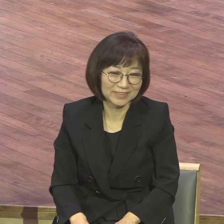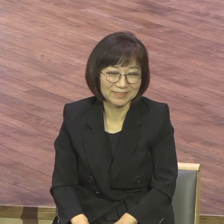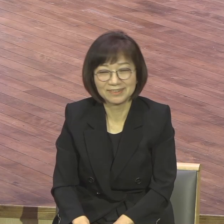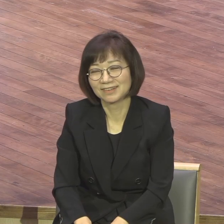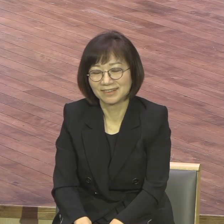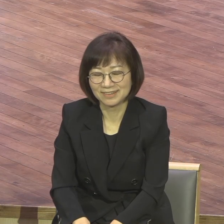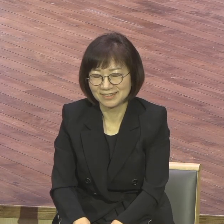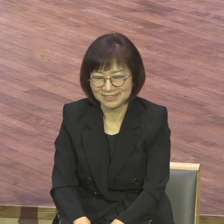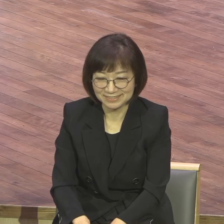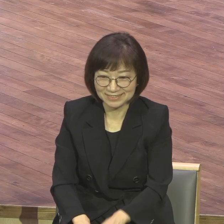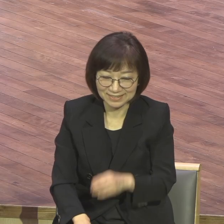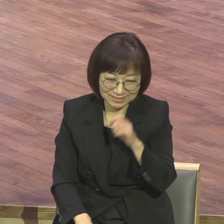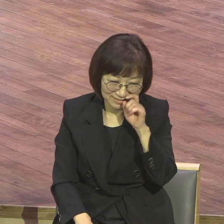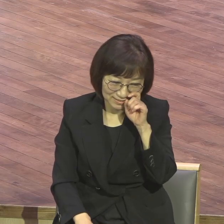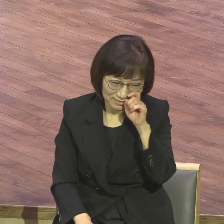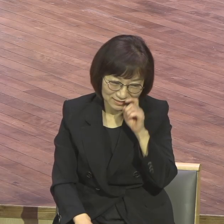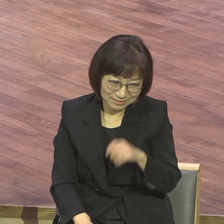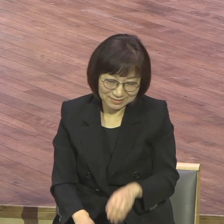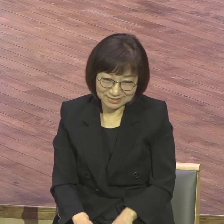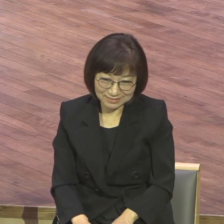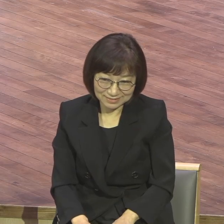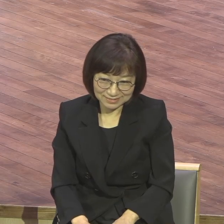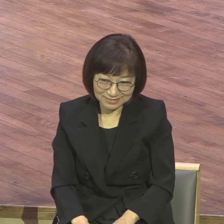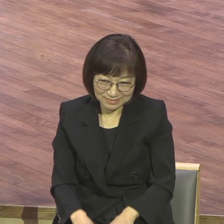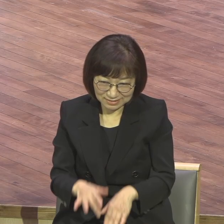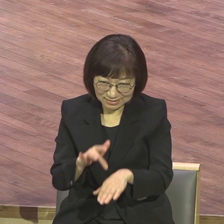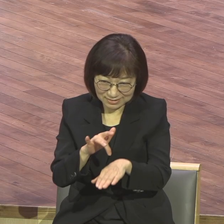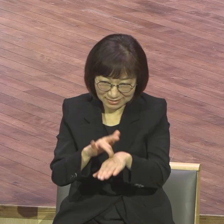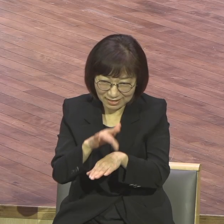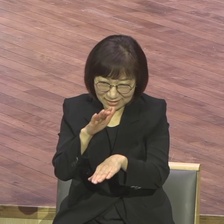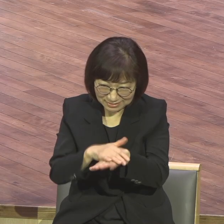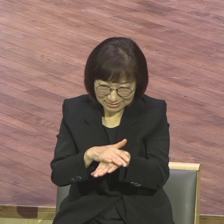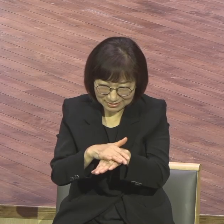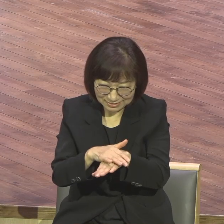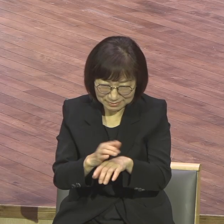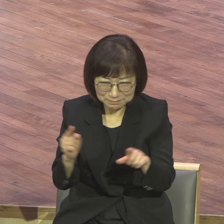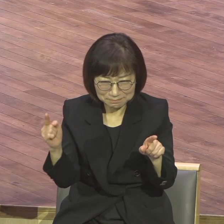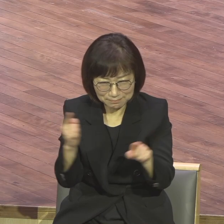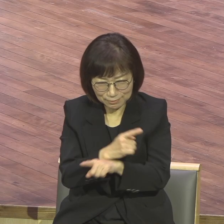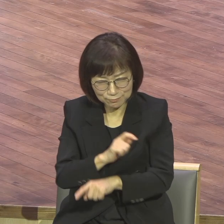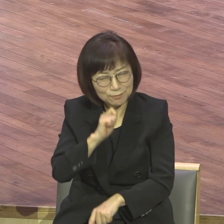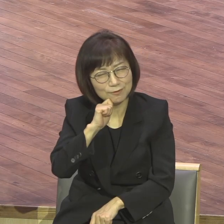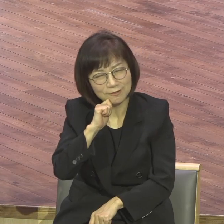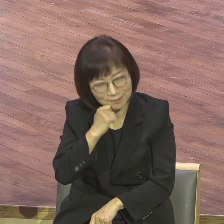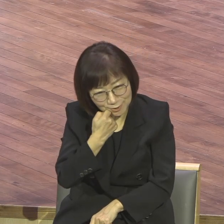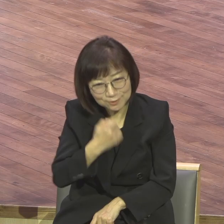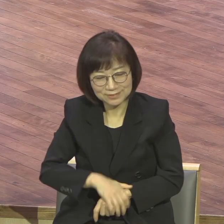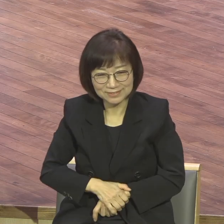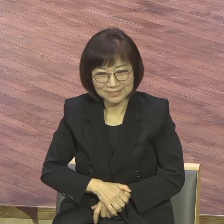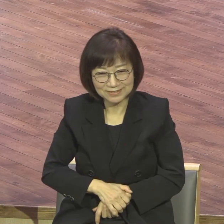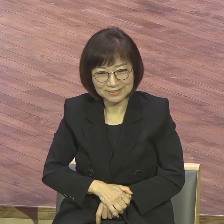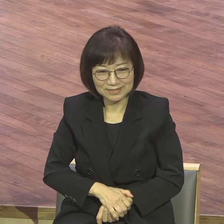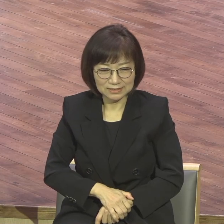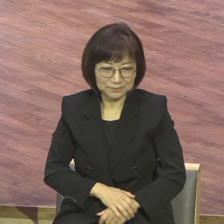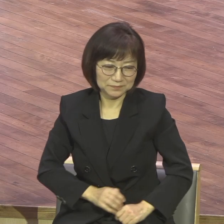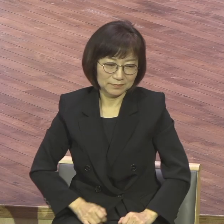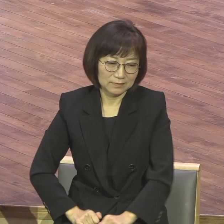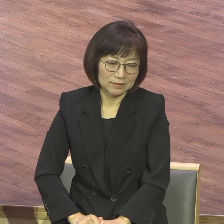체질이 그렇게 힘듭니다 여러분이 아무리 믿습니다 떠들어 사도 사실은 하나도 안 믿는 거예요